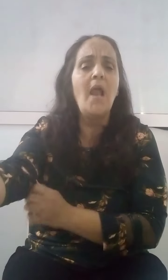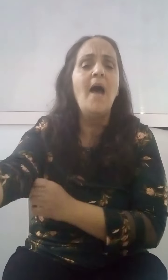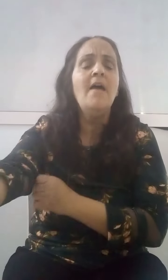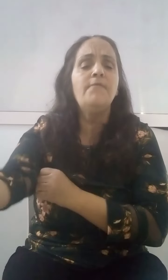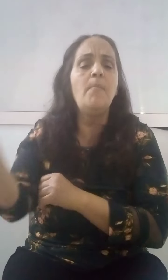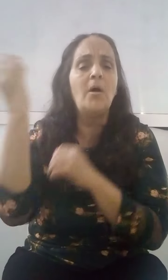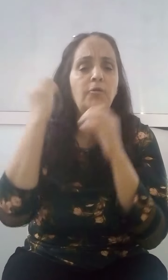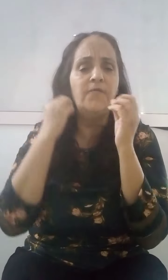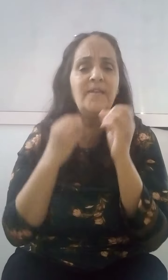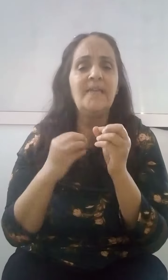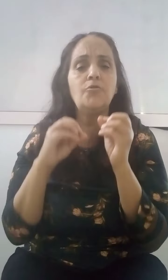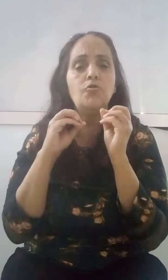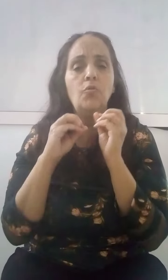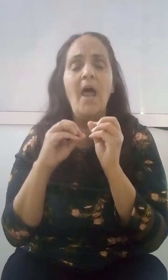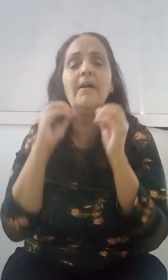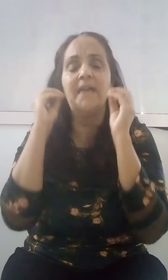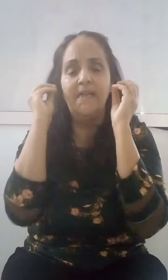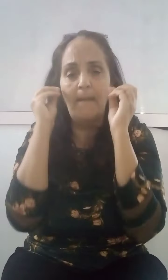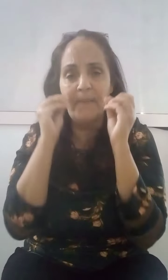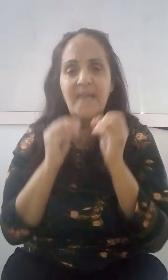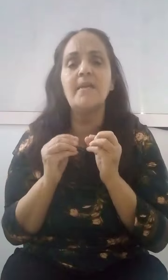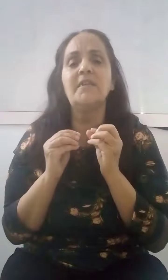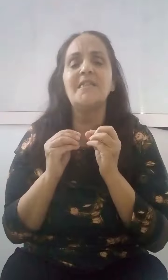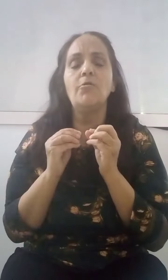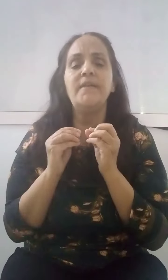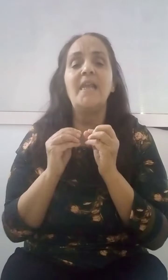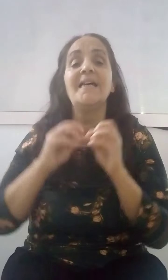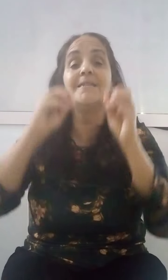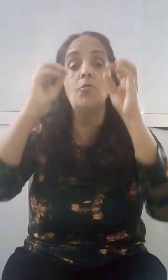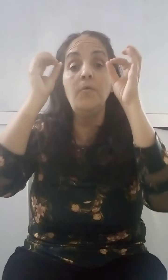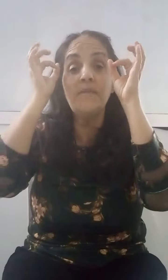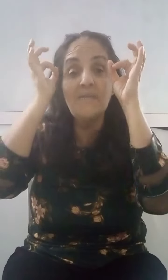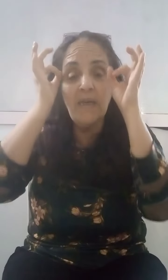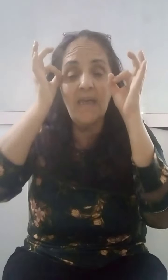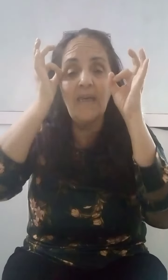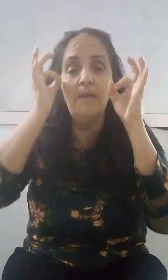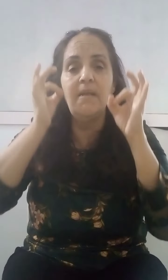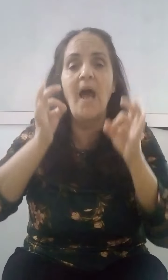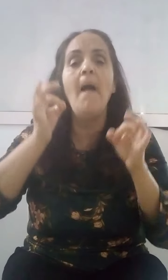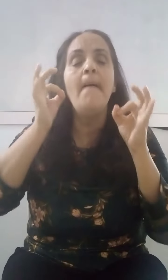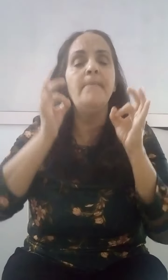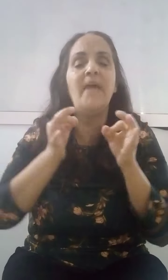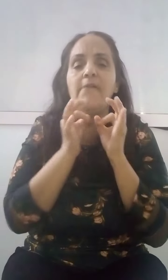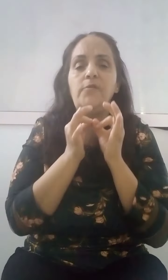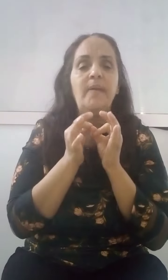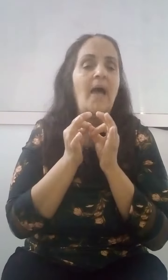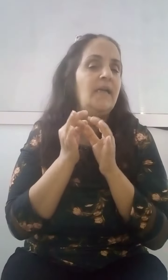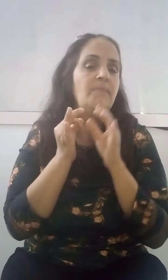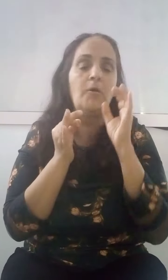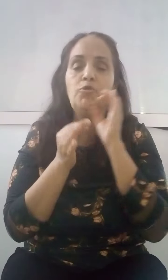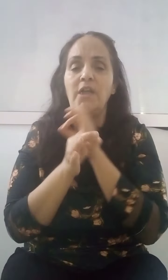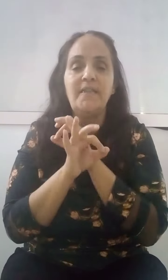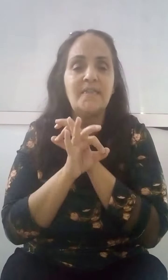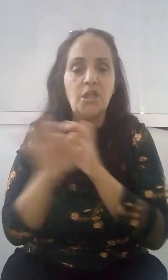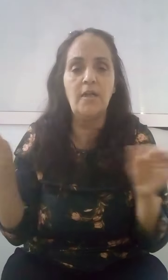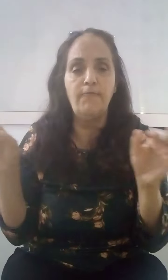مورد فن ديتود يعني البرزنتاتيان ديالي يجب أن نكون متمكن منها مئة في مئة يعني ما كونش عندي تشير